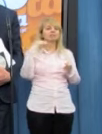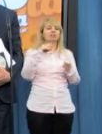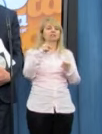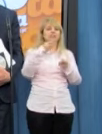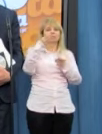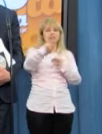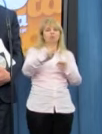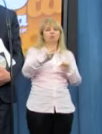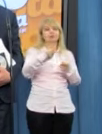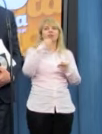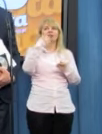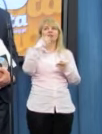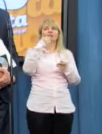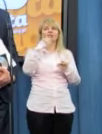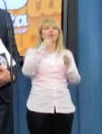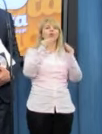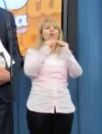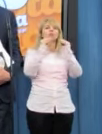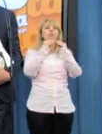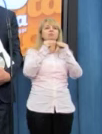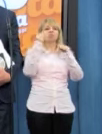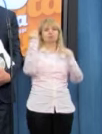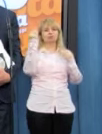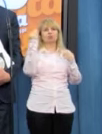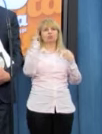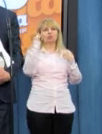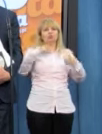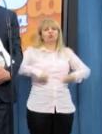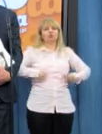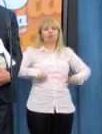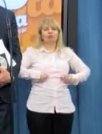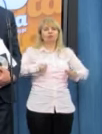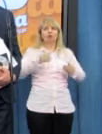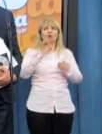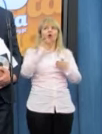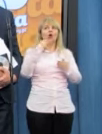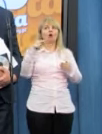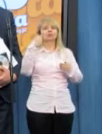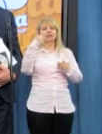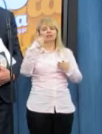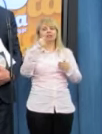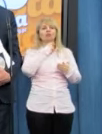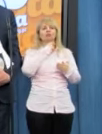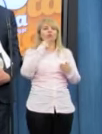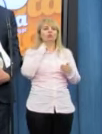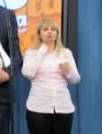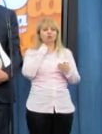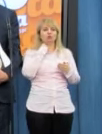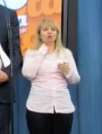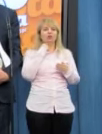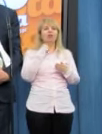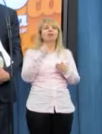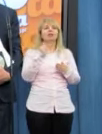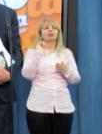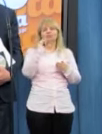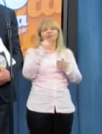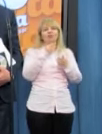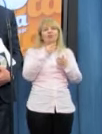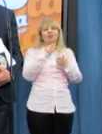opłatę jednego ubezpieczenia społecznego i zdrowotnego od jednego katłana. To jest fikcja, to jest,